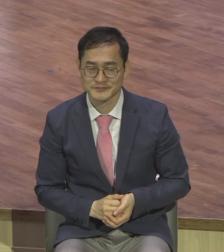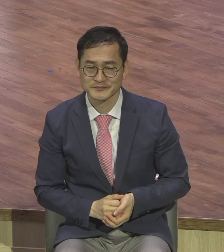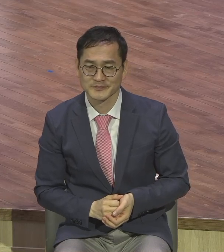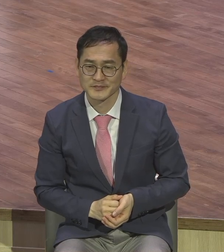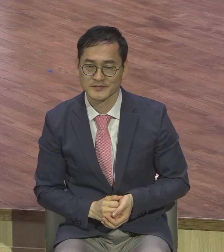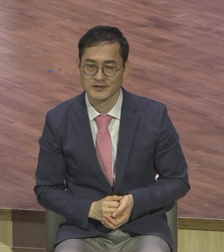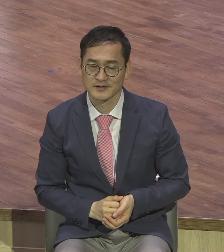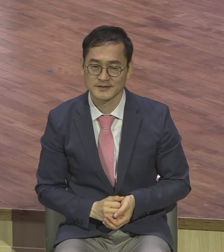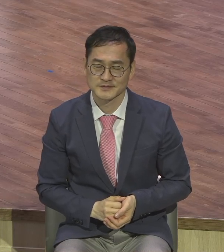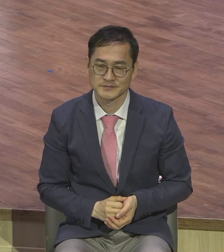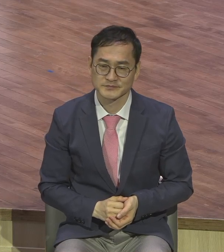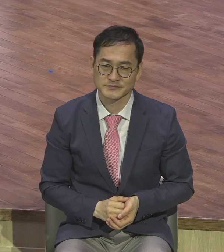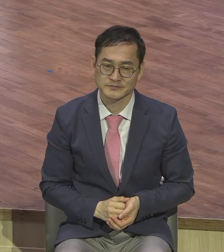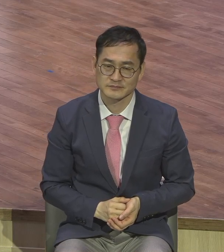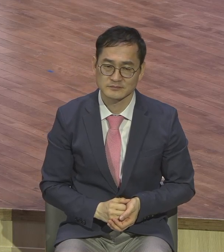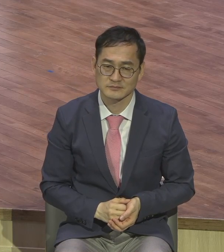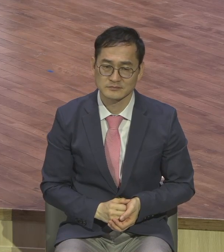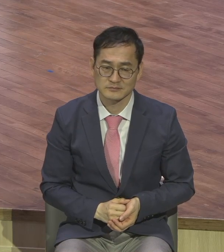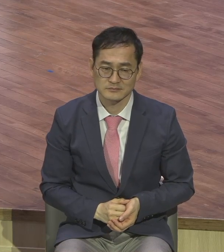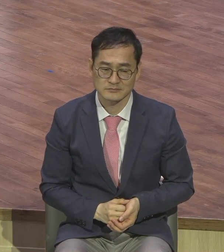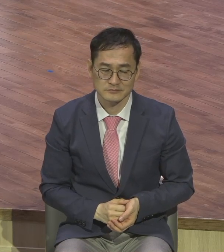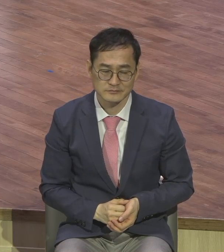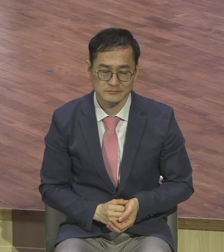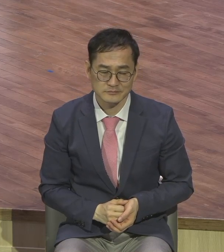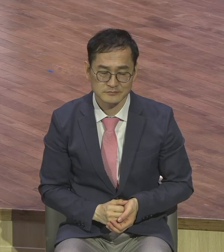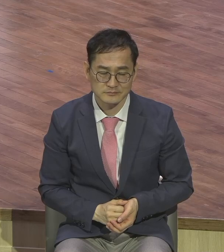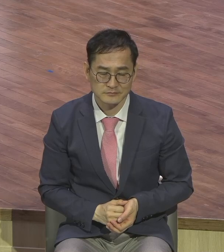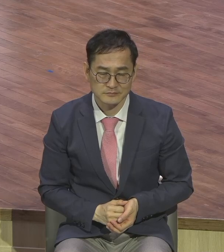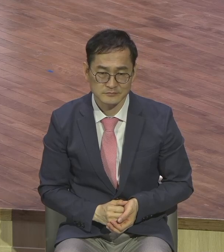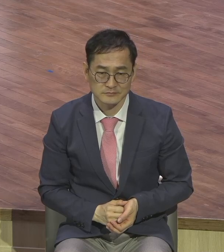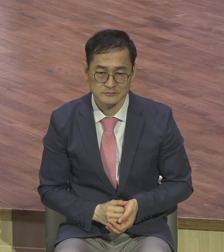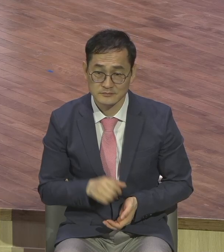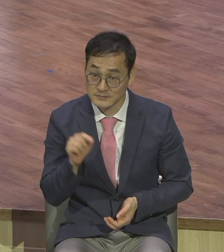유대인들의 이 핵심적 역사가 다 들어있는 거예요. 사실은